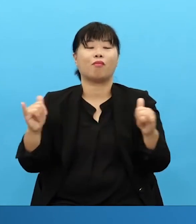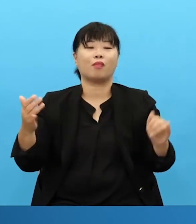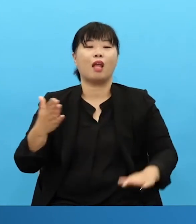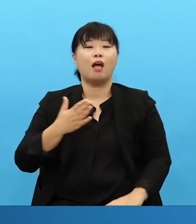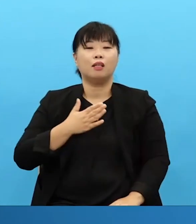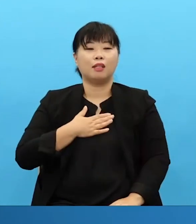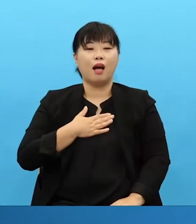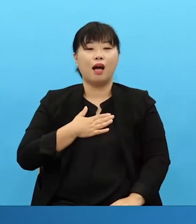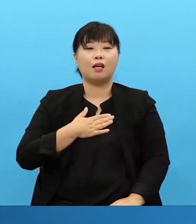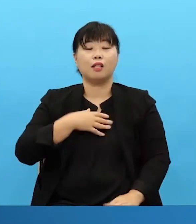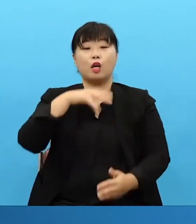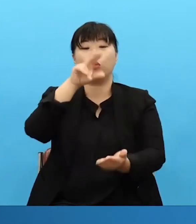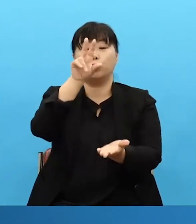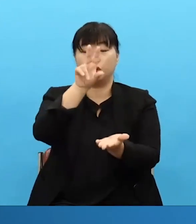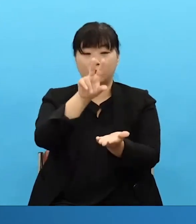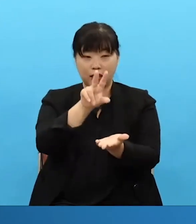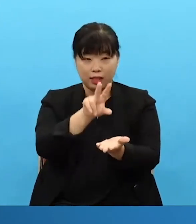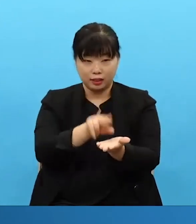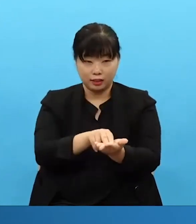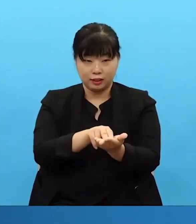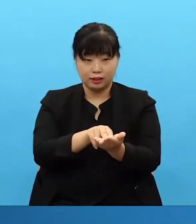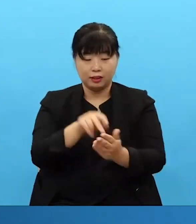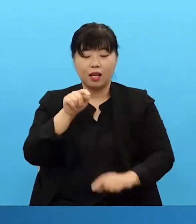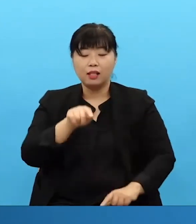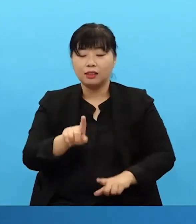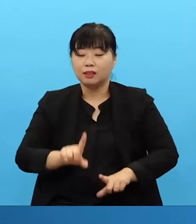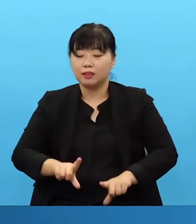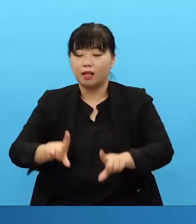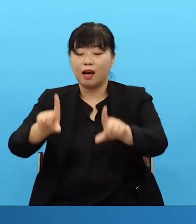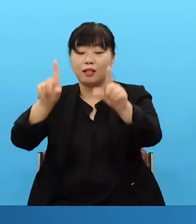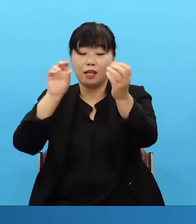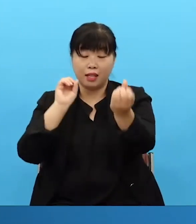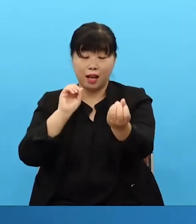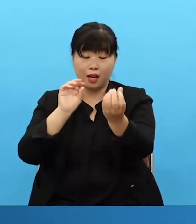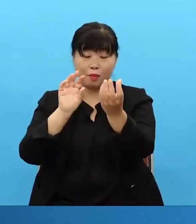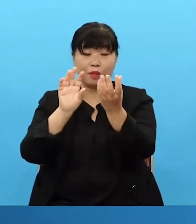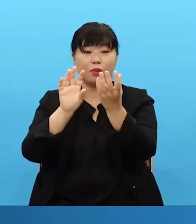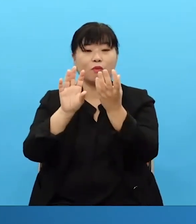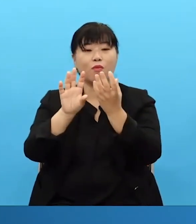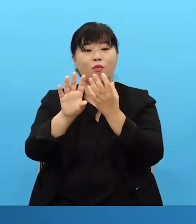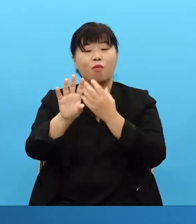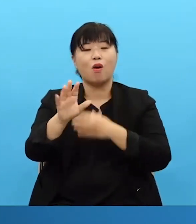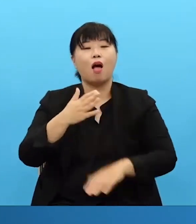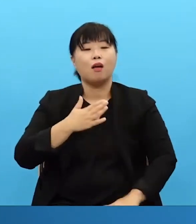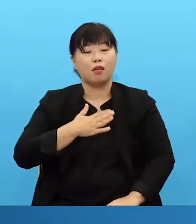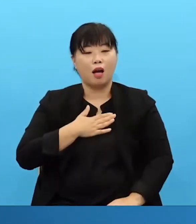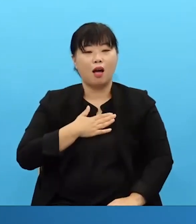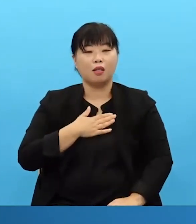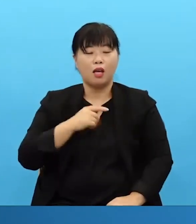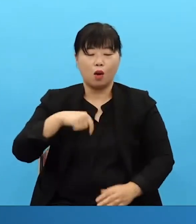나의 문제는 그날의 답이오 나의